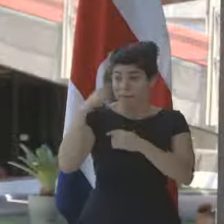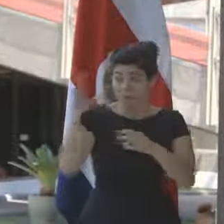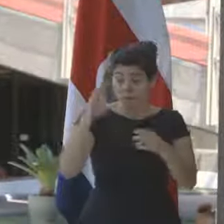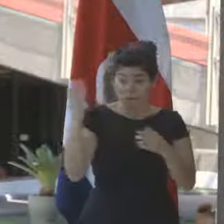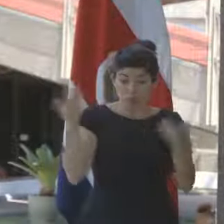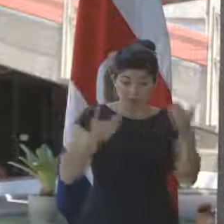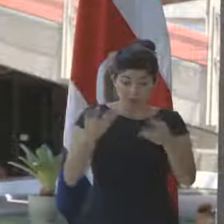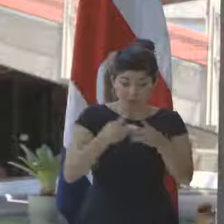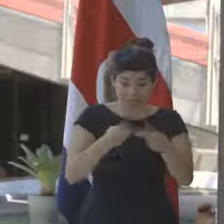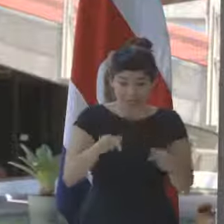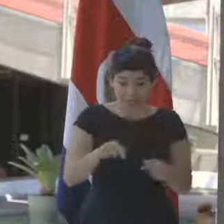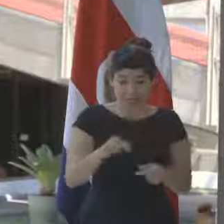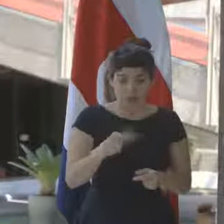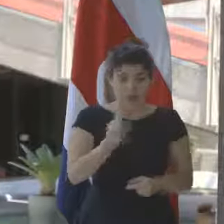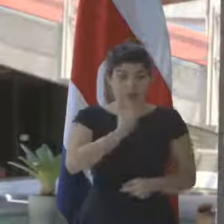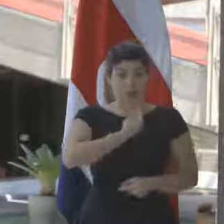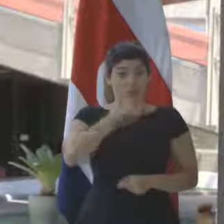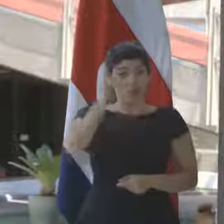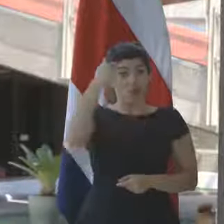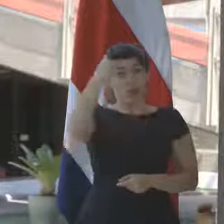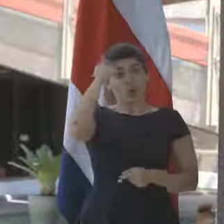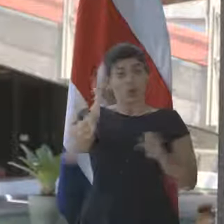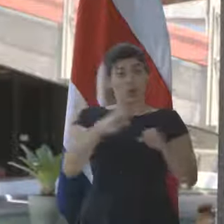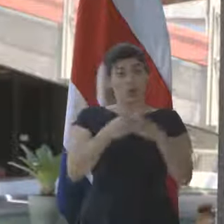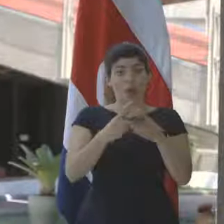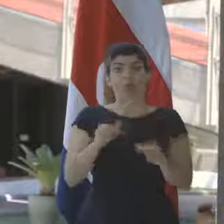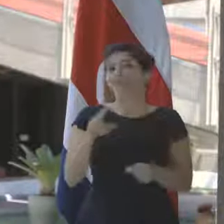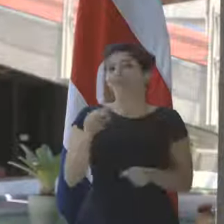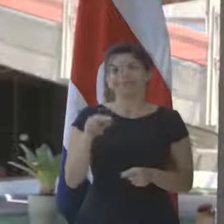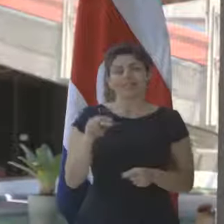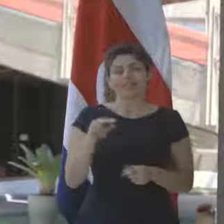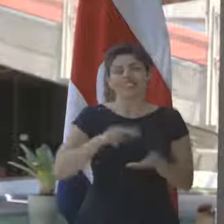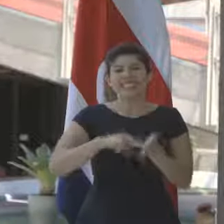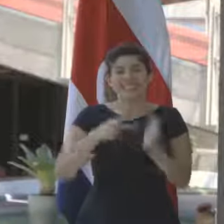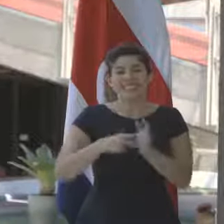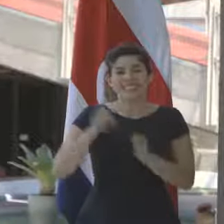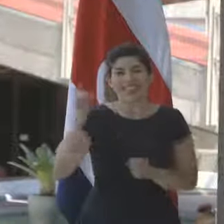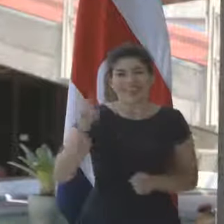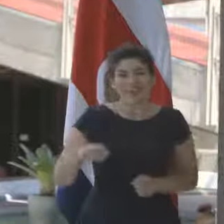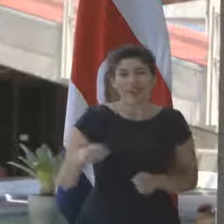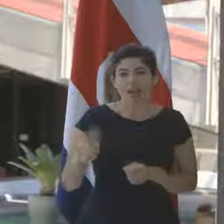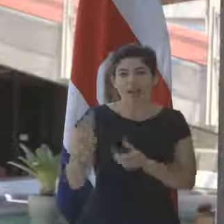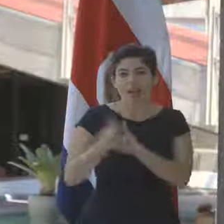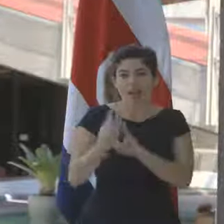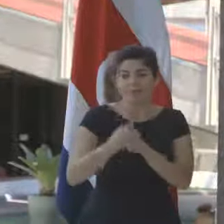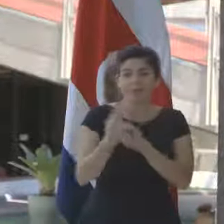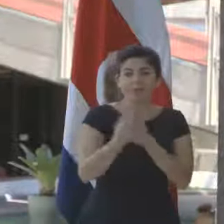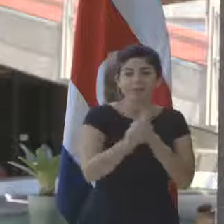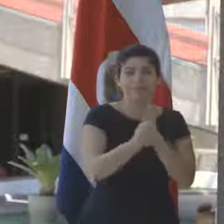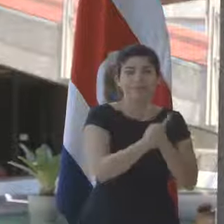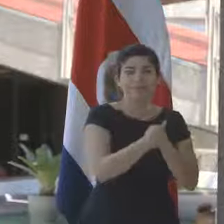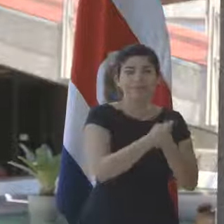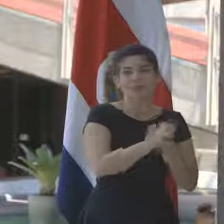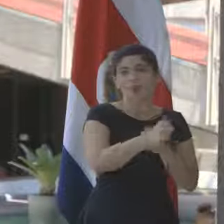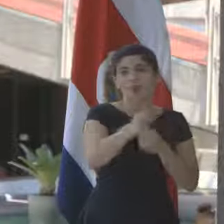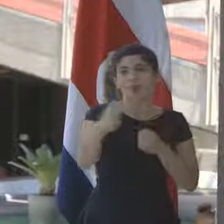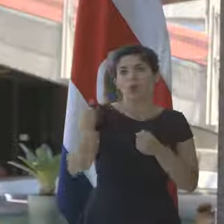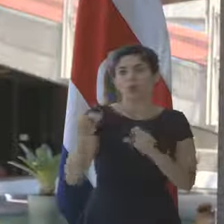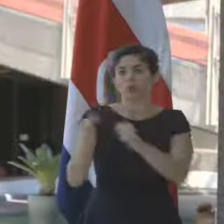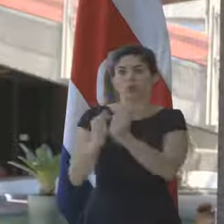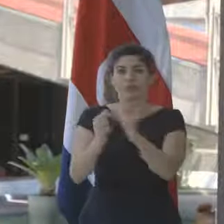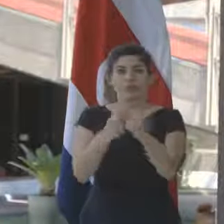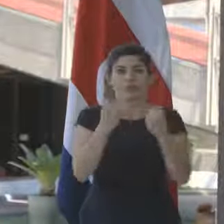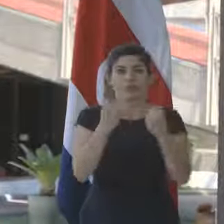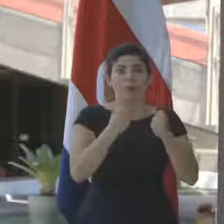trascienden la administración del gobierno central. Es decir, necesitamos la competencia o la participación de otros poderes, principalmente